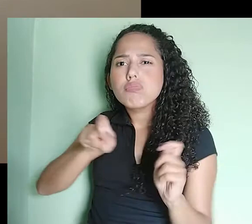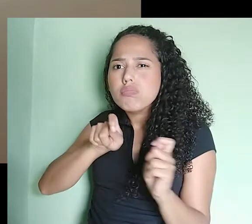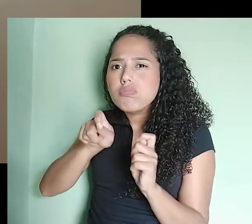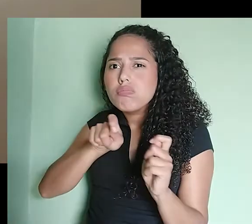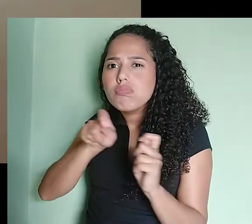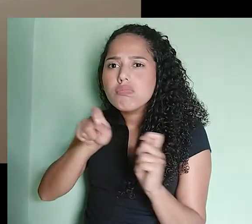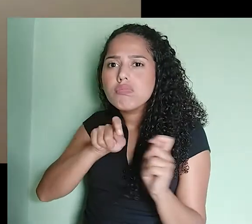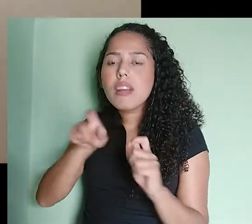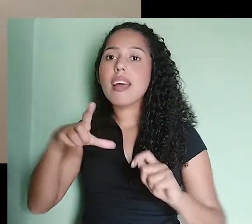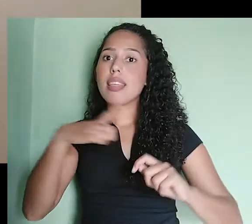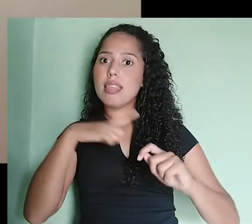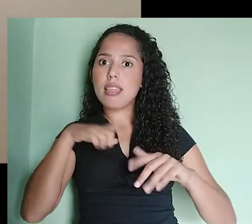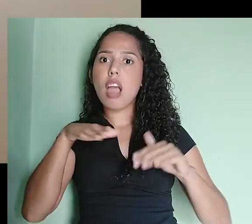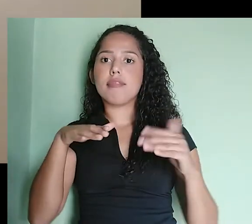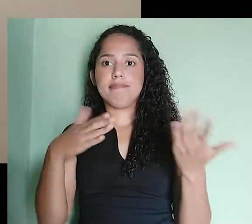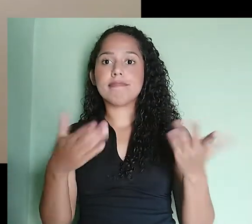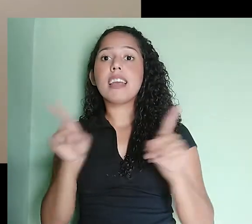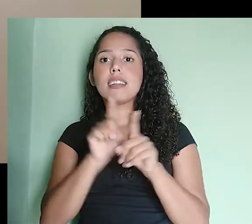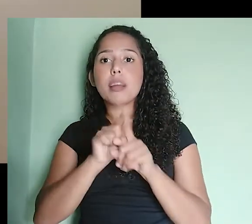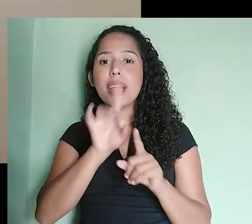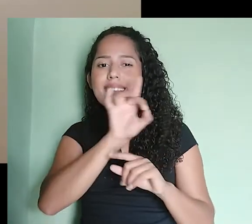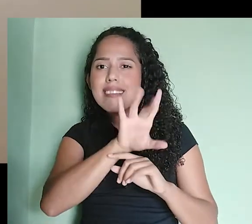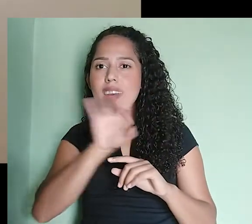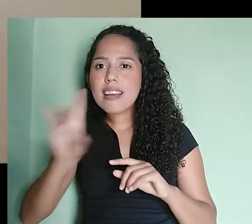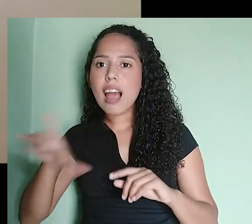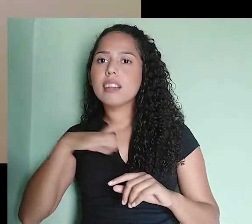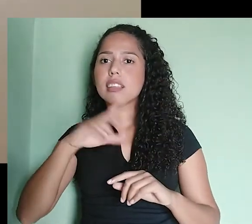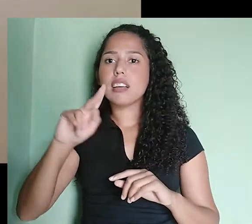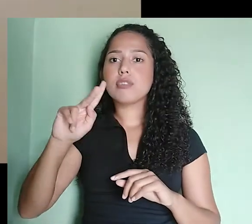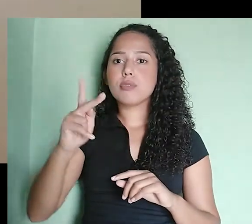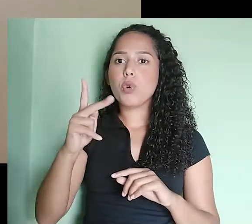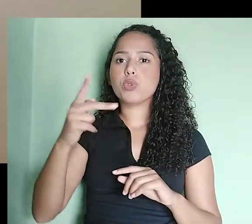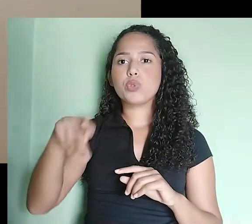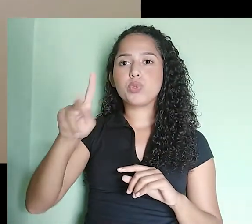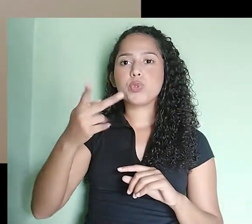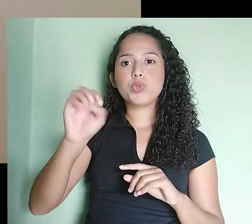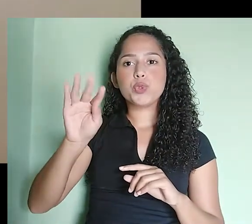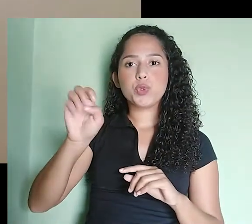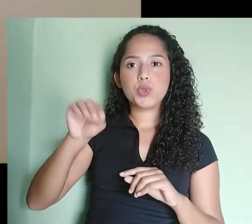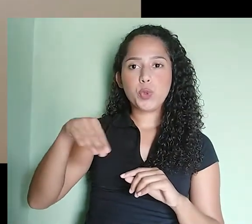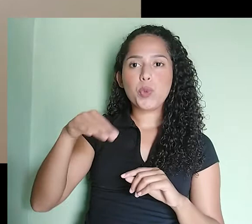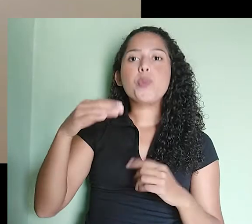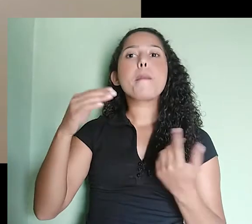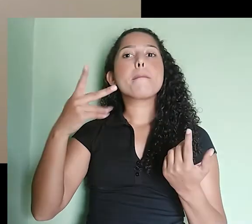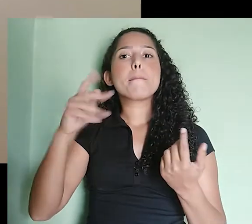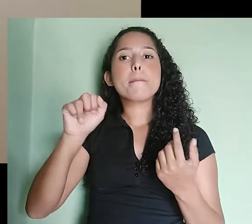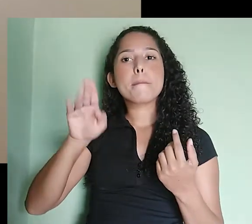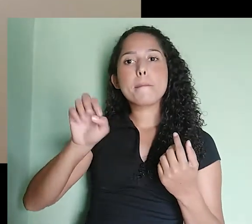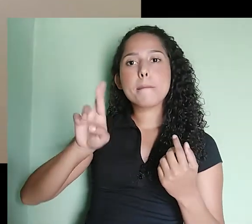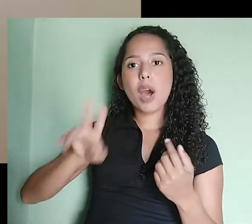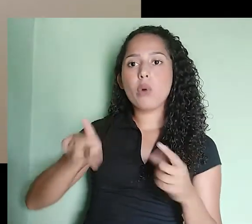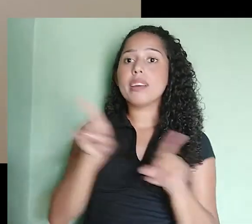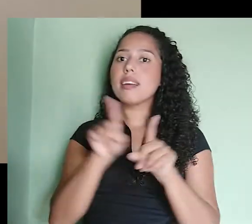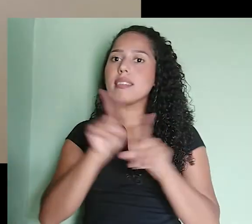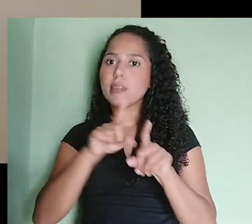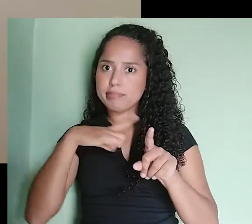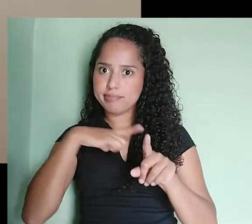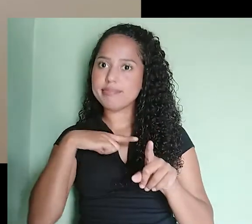aqui o Phantom Power para cada canal, o botão que liga, o botão para regular o volume do fone de ouvido